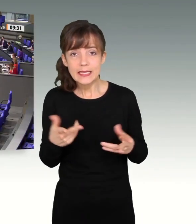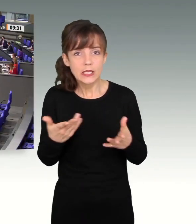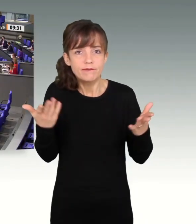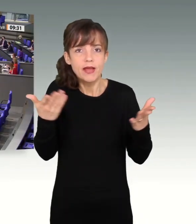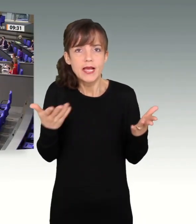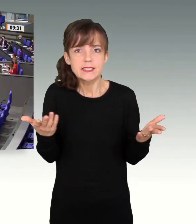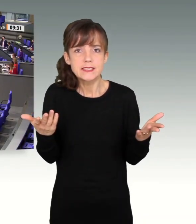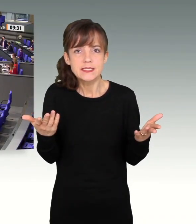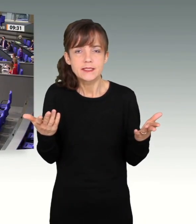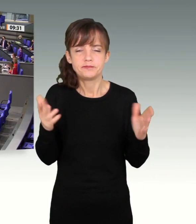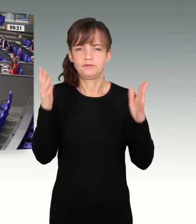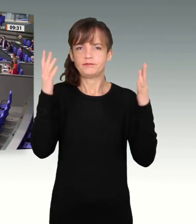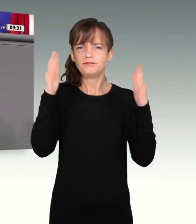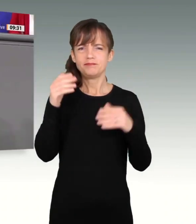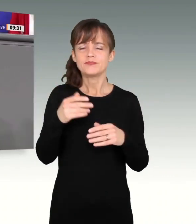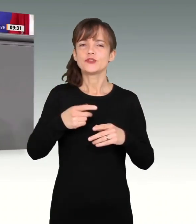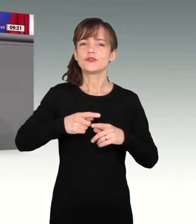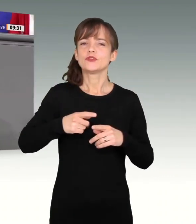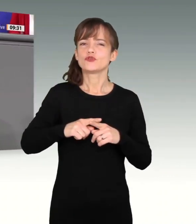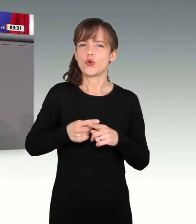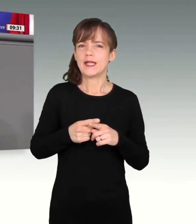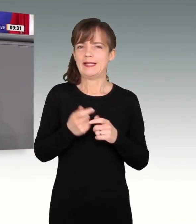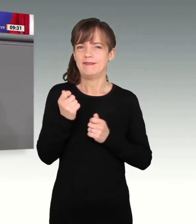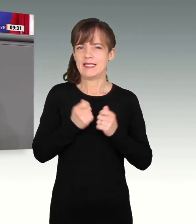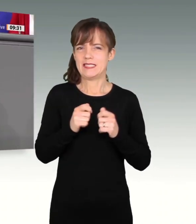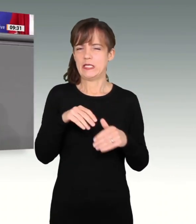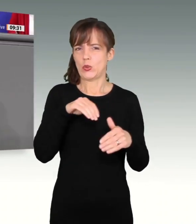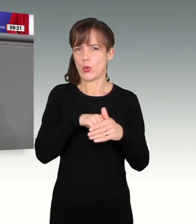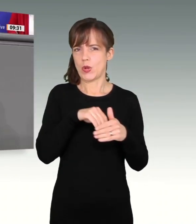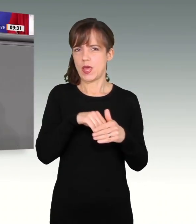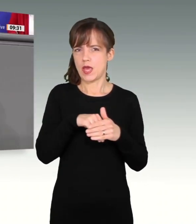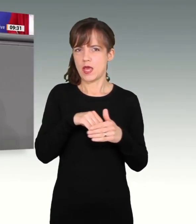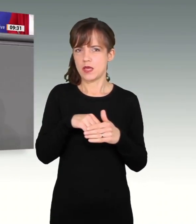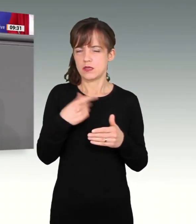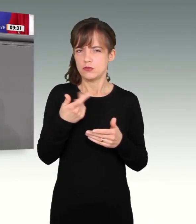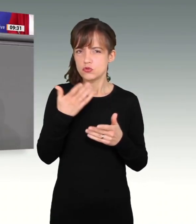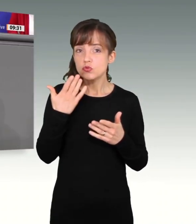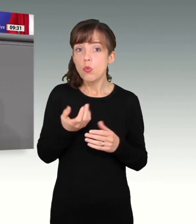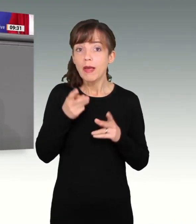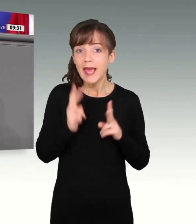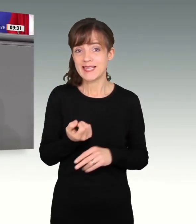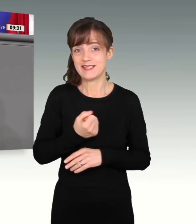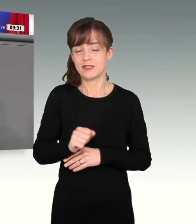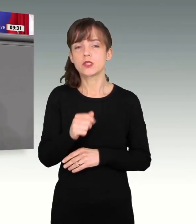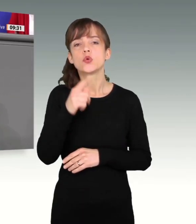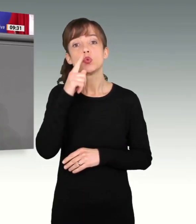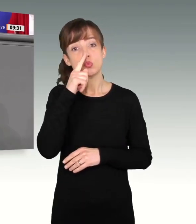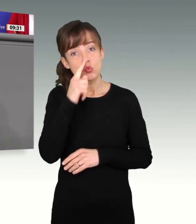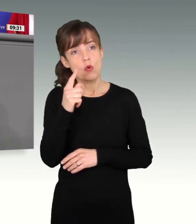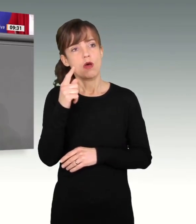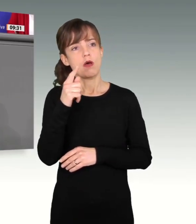Die Bildung von schuldenfinanzierten Rücklagen ist natürlich generell rechtswidrig. Das sagen nicht nur der gesunde ökonomische